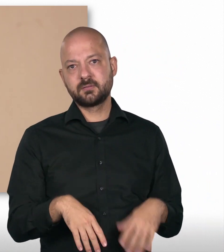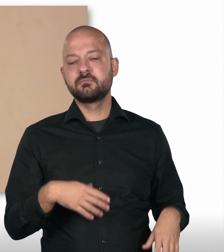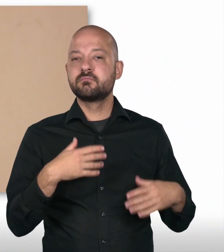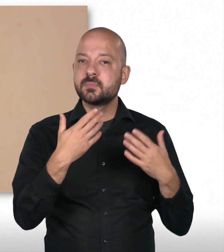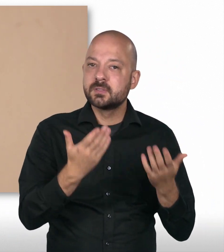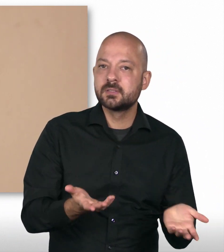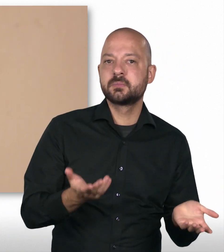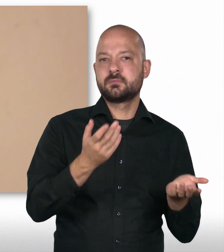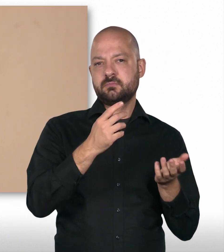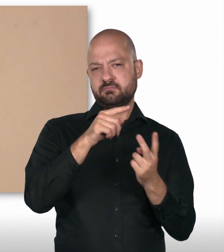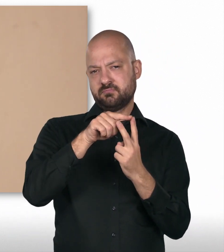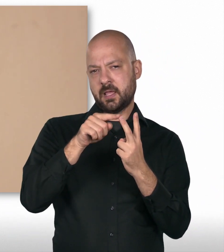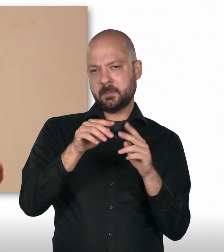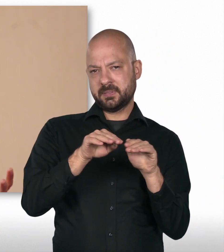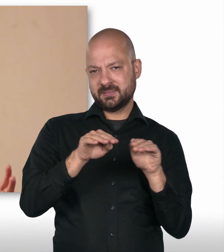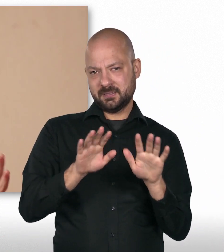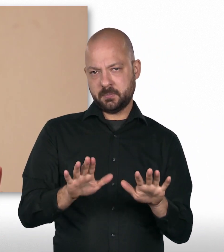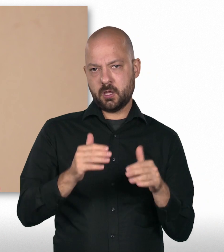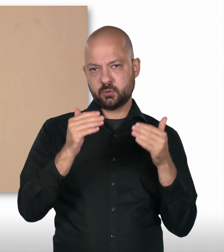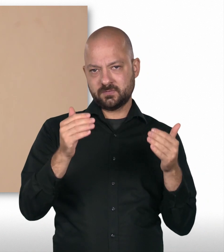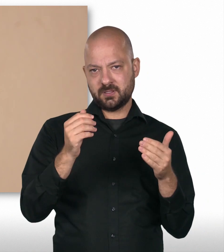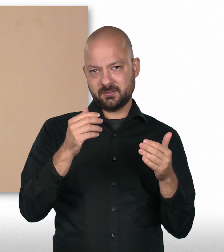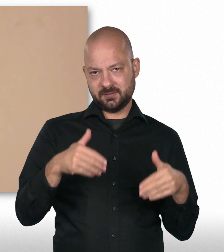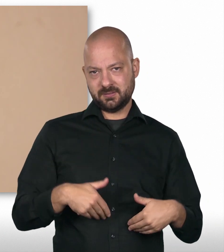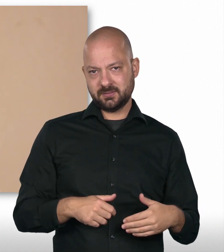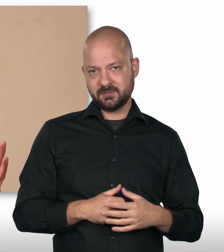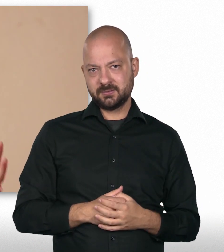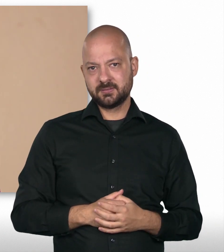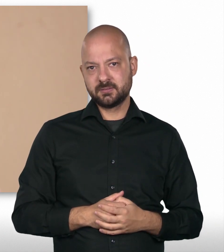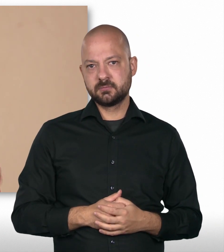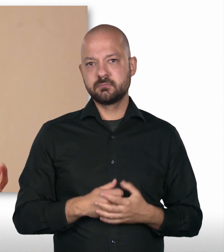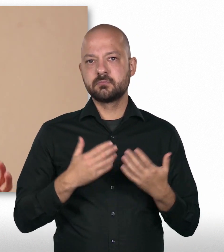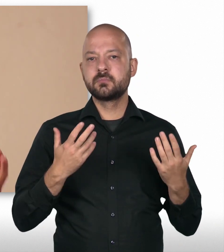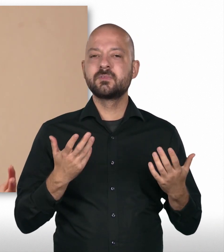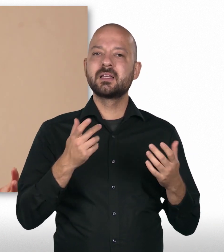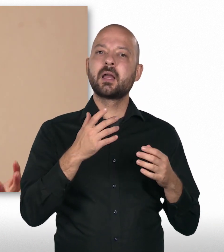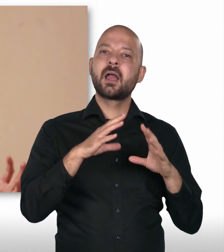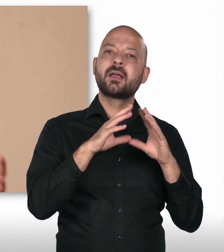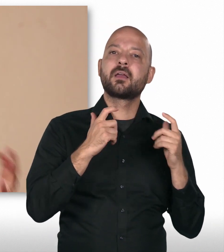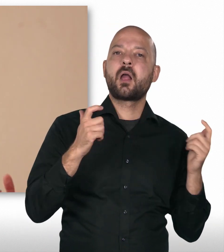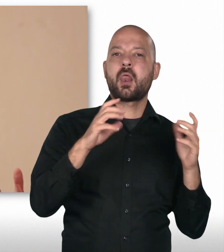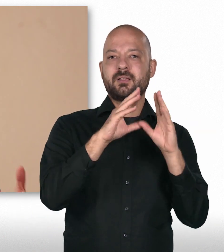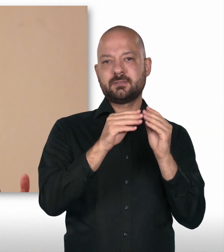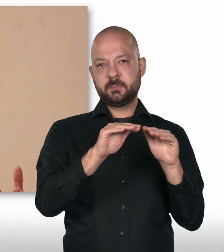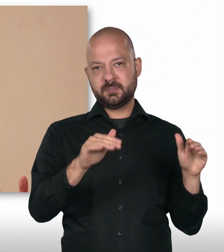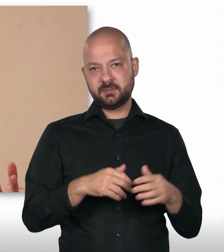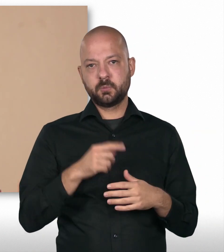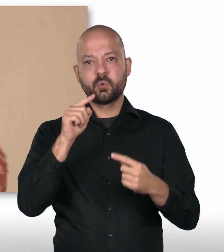Wir haben ja zwei, es gibt zwei bestimmende Prinzipien im Auswärtigen Dienst. Das Generalistenprinzip und das